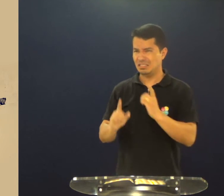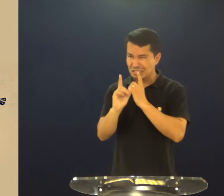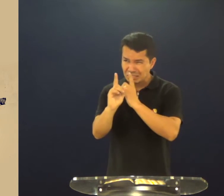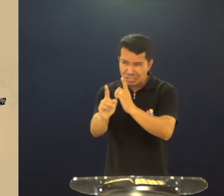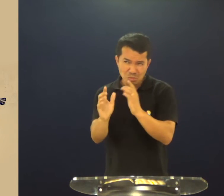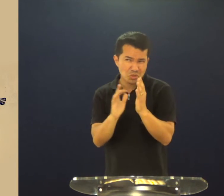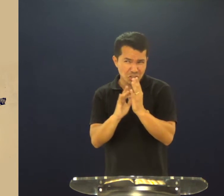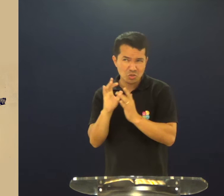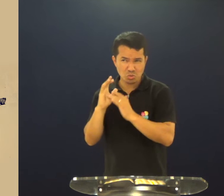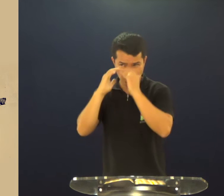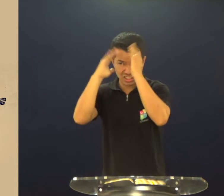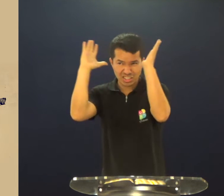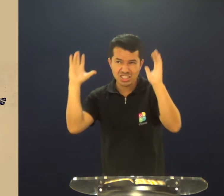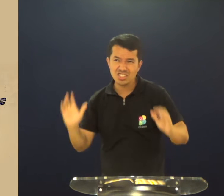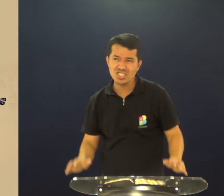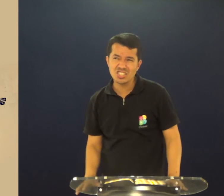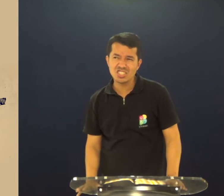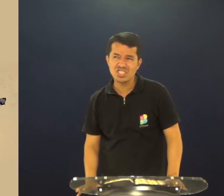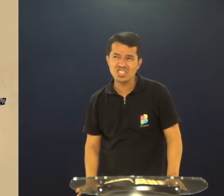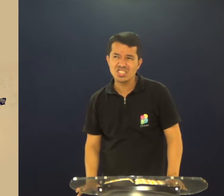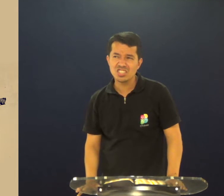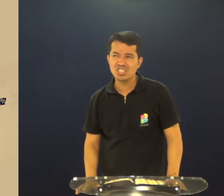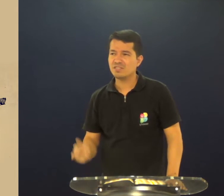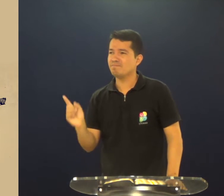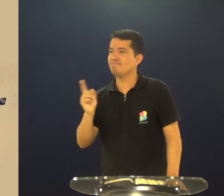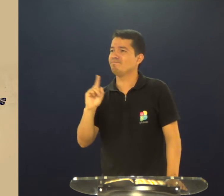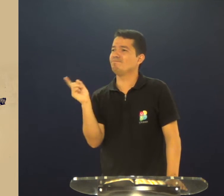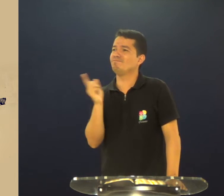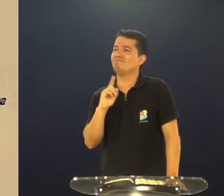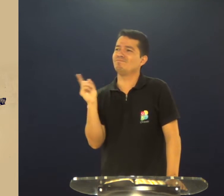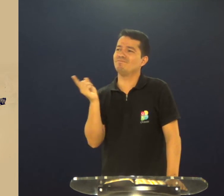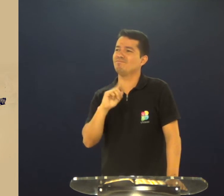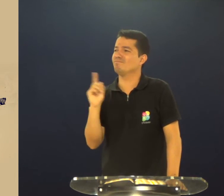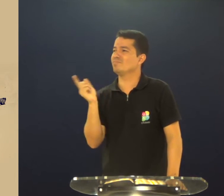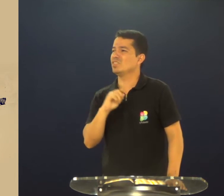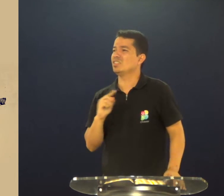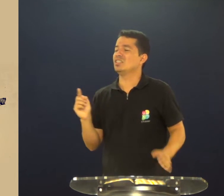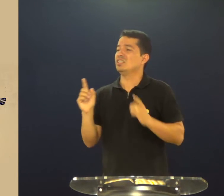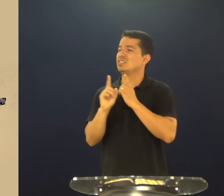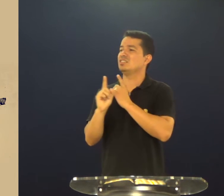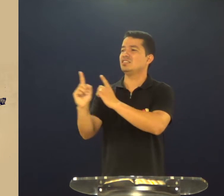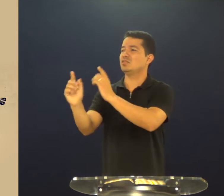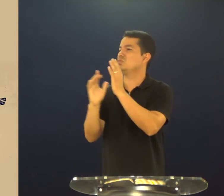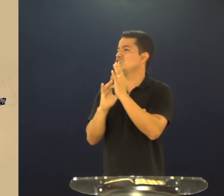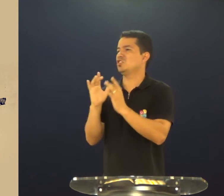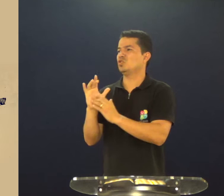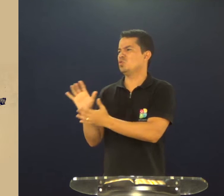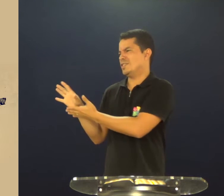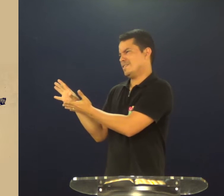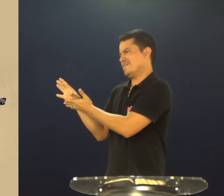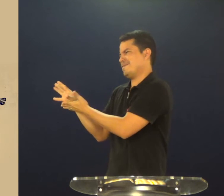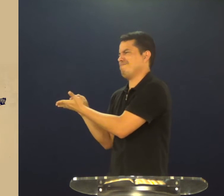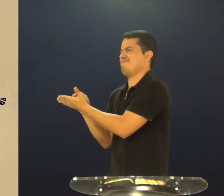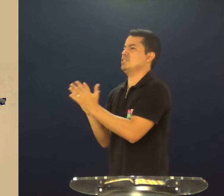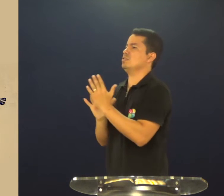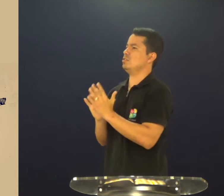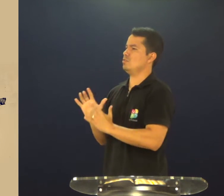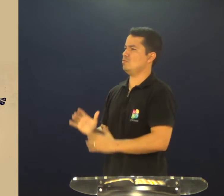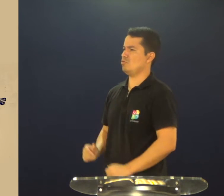muito, isso é um discípulo de Jesus? Ele desiste? Não, um discípulo de Jesus